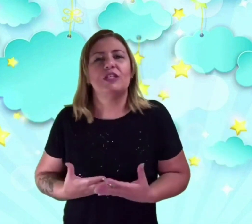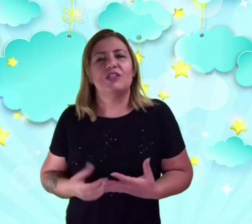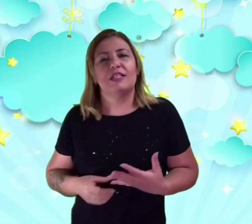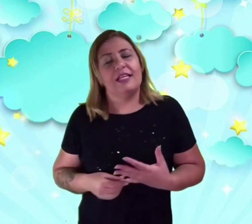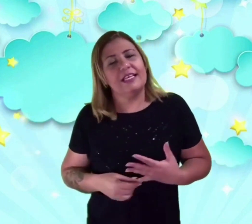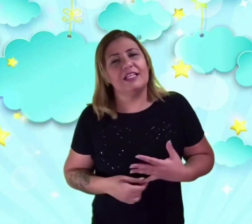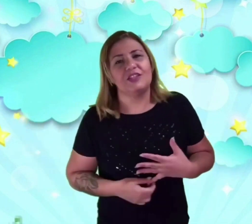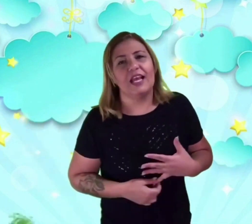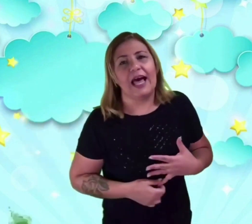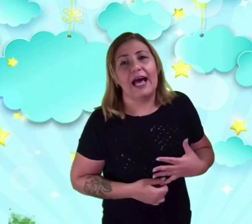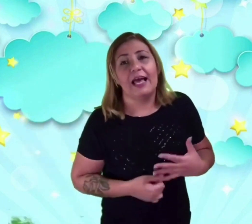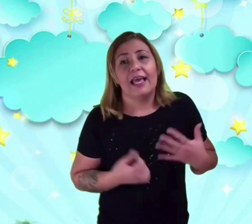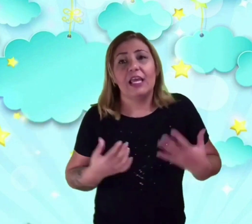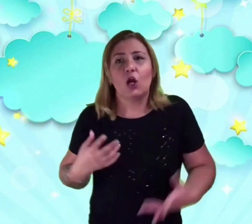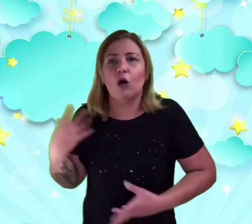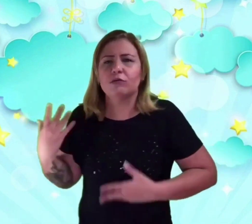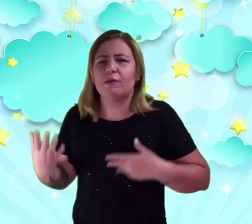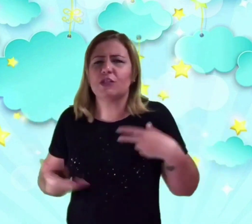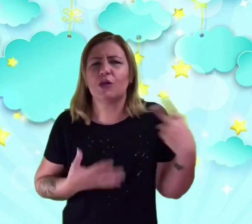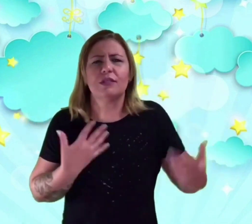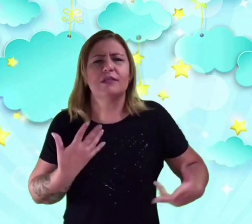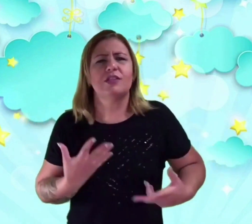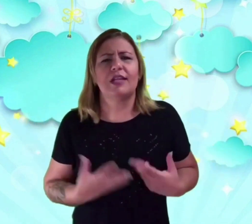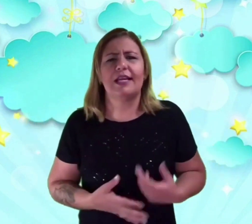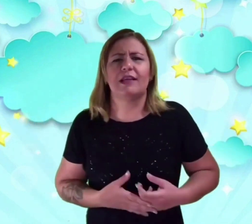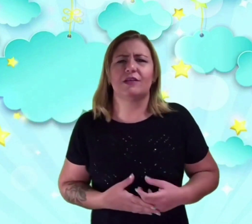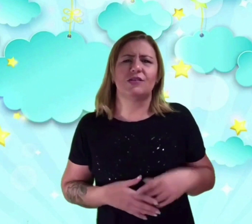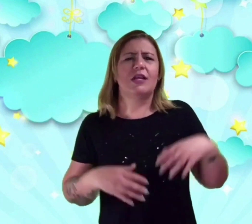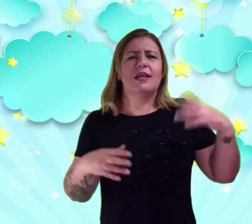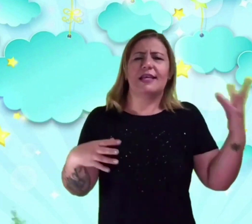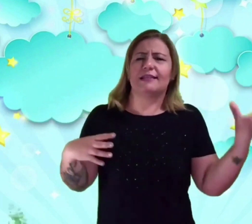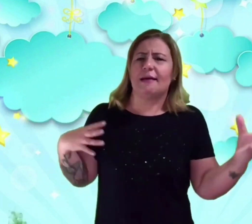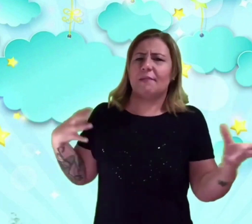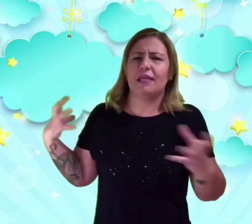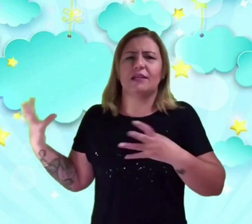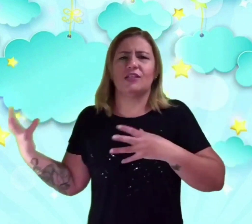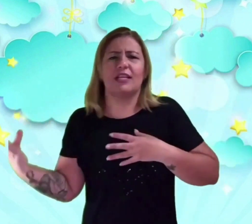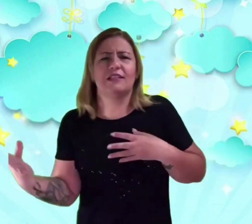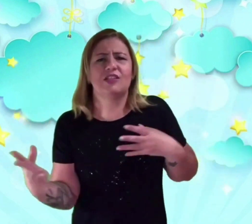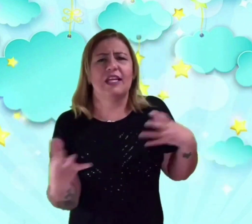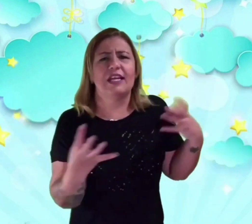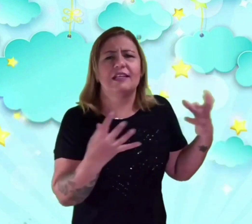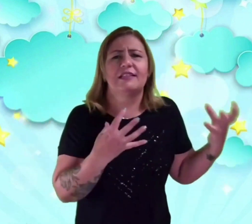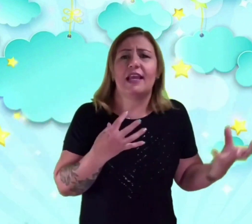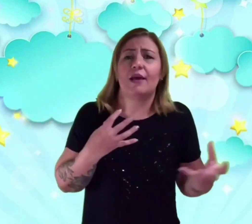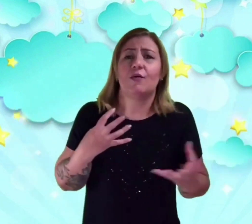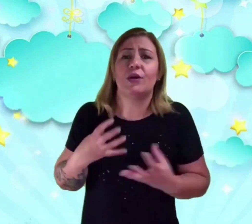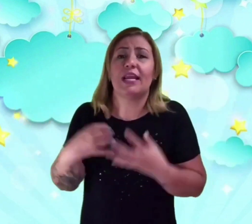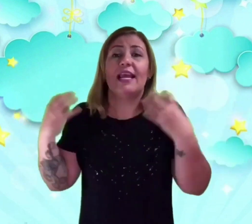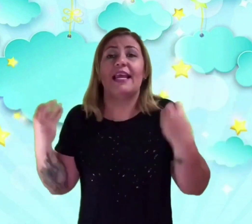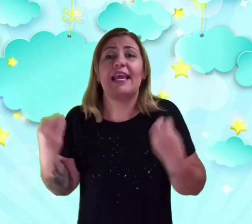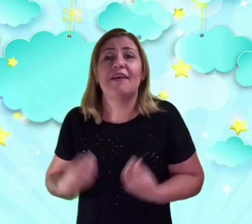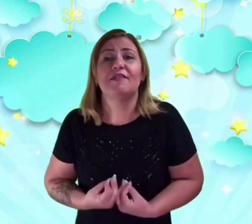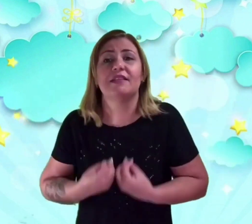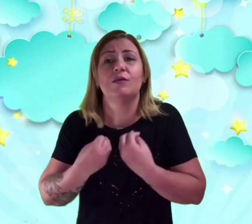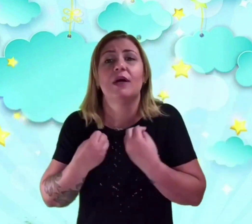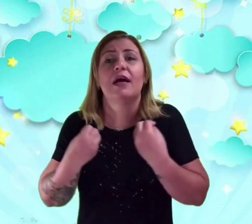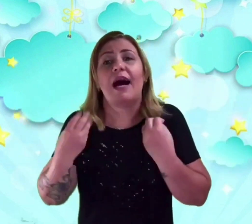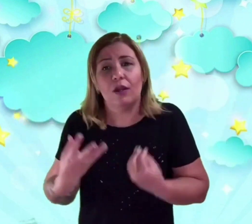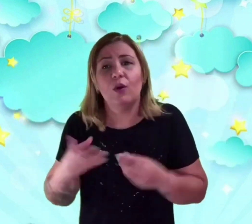interestelar e contam as outras estrelinhas. E as amigas das estrelas se reúnem e avisam a